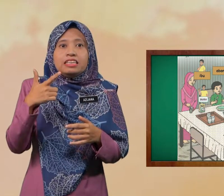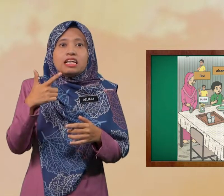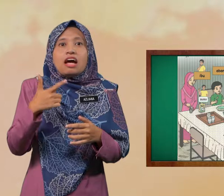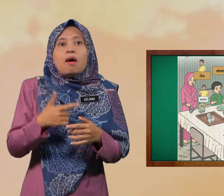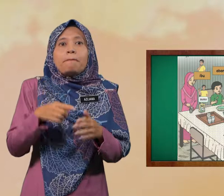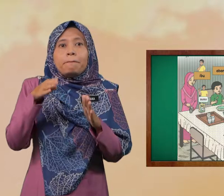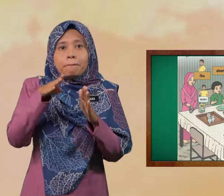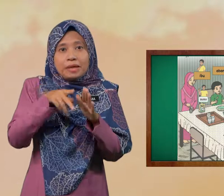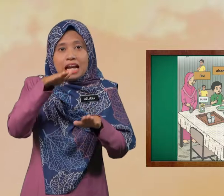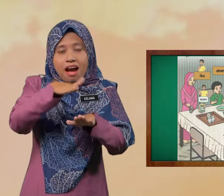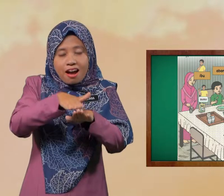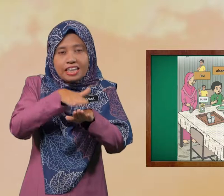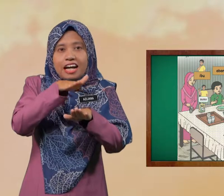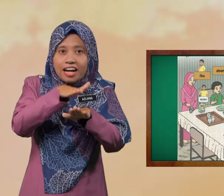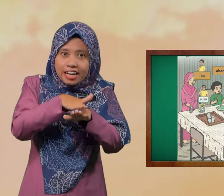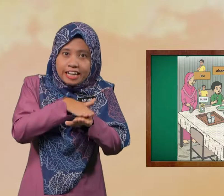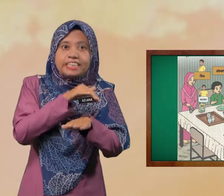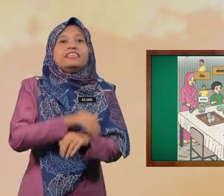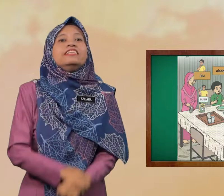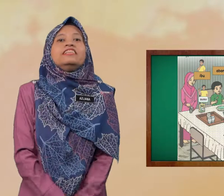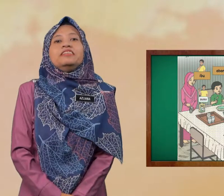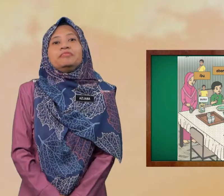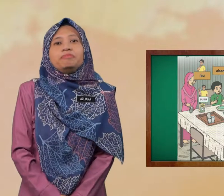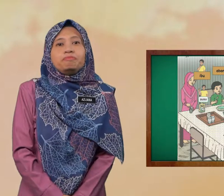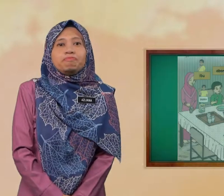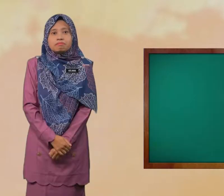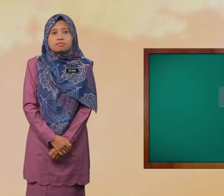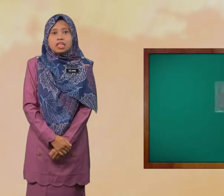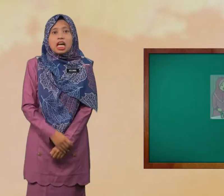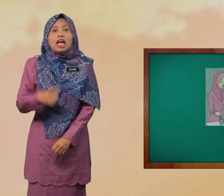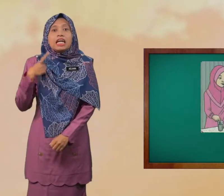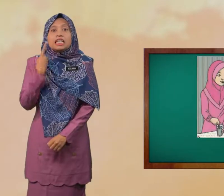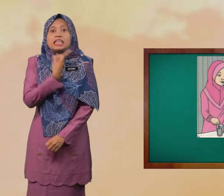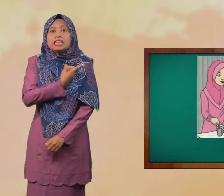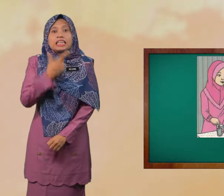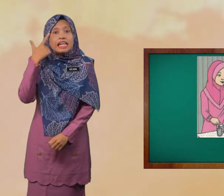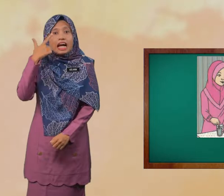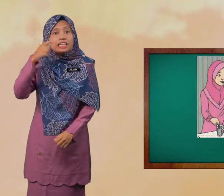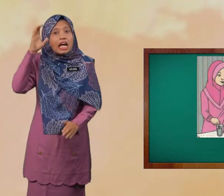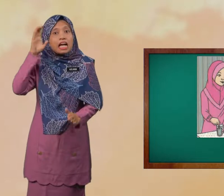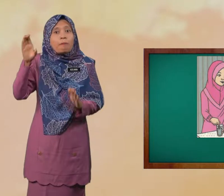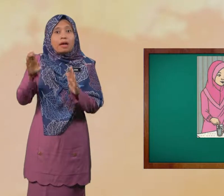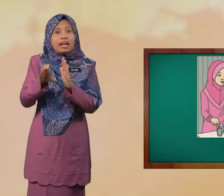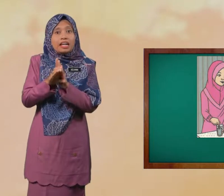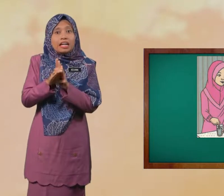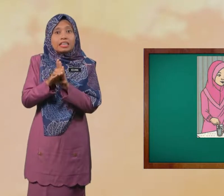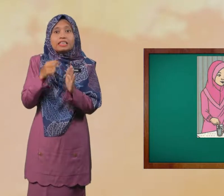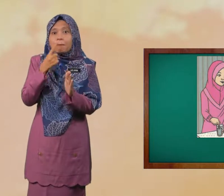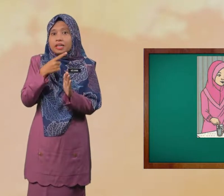Perlahan-lahan Kita Lihat Gambar Siapa